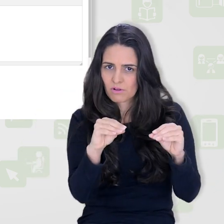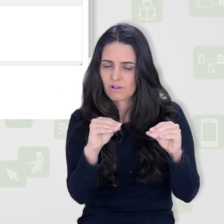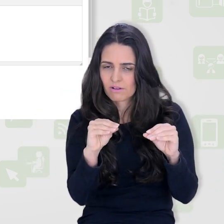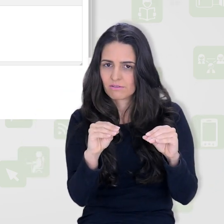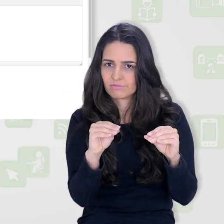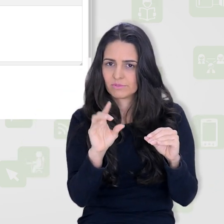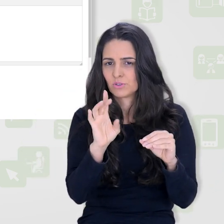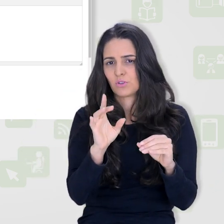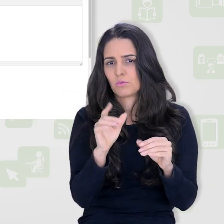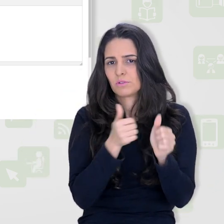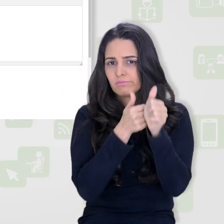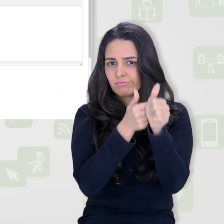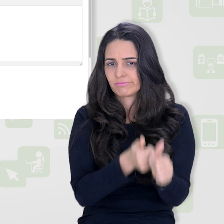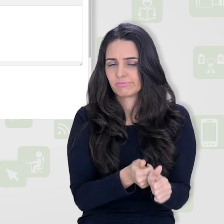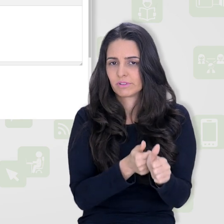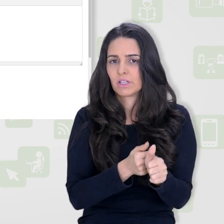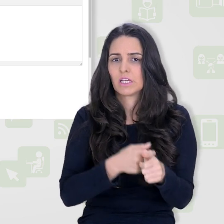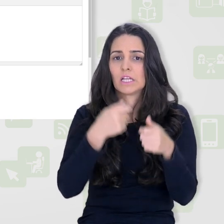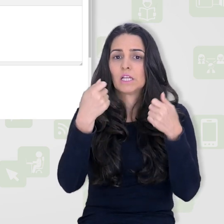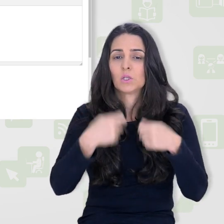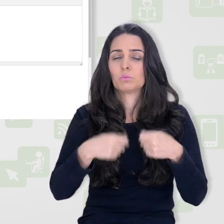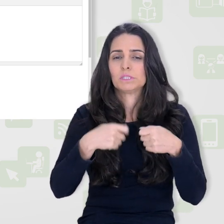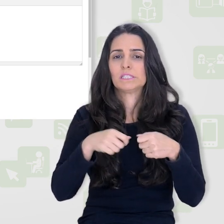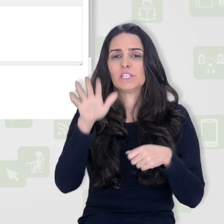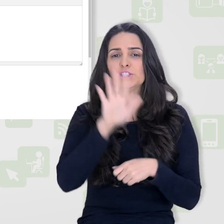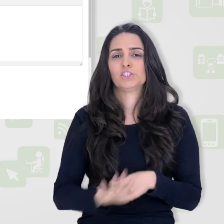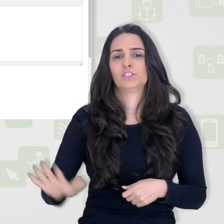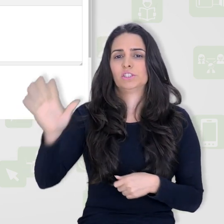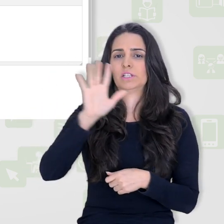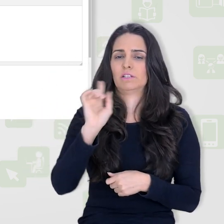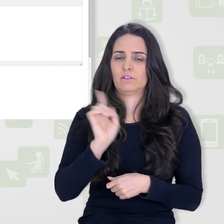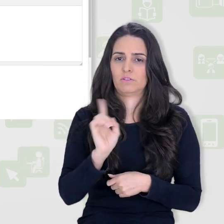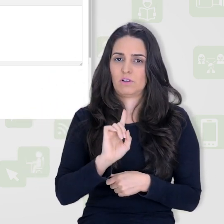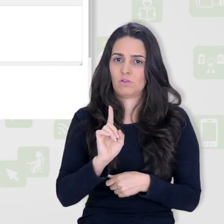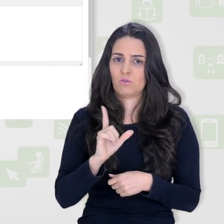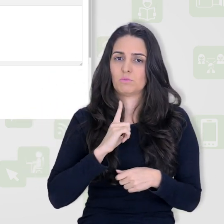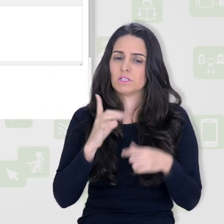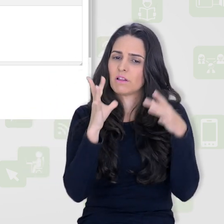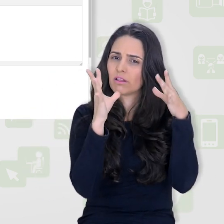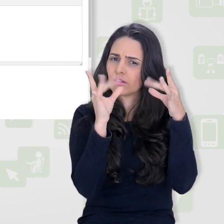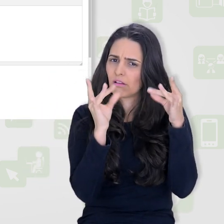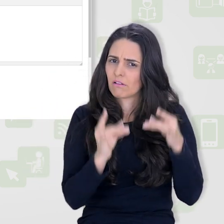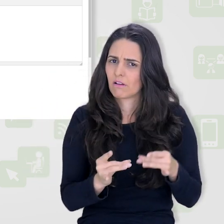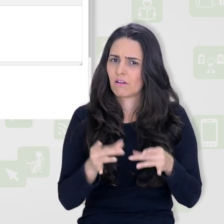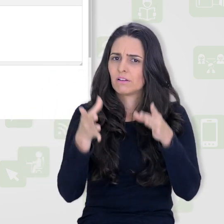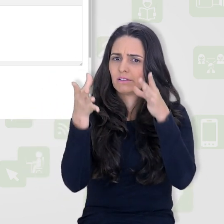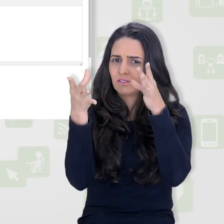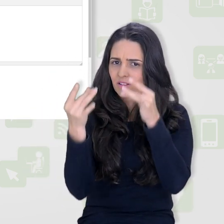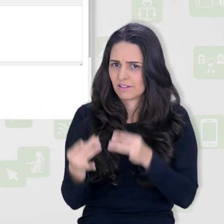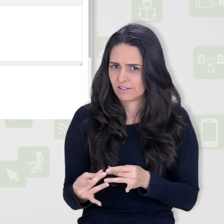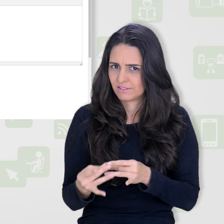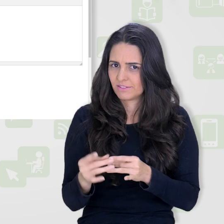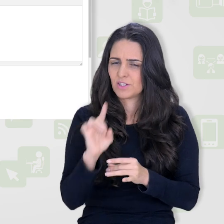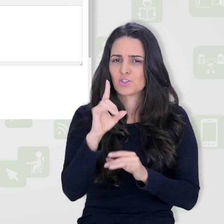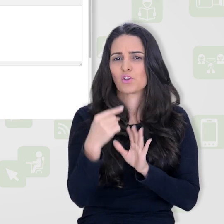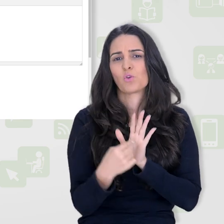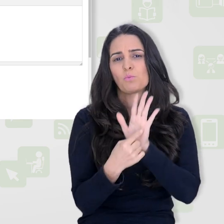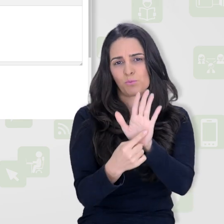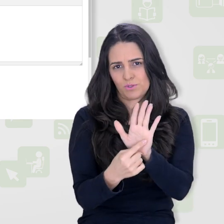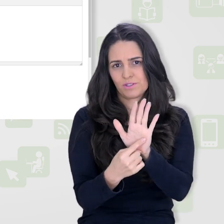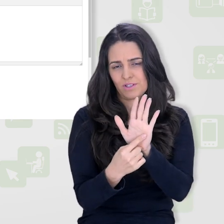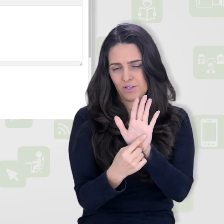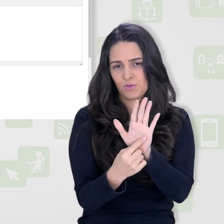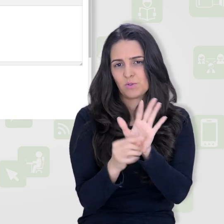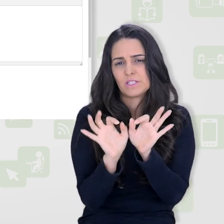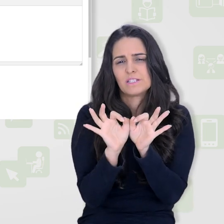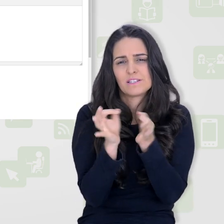me orientar, mas é importante que os critérios não sejam tão genéricos, os níveis sejam bem definidos. Aqui é um exemplo simples